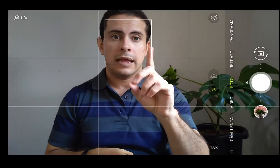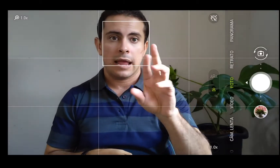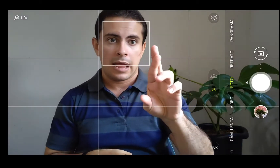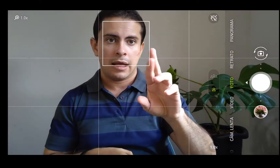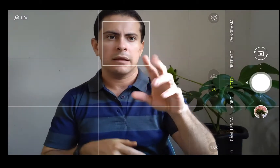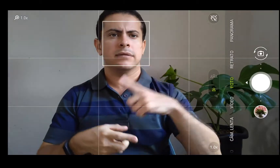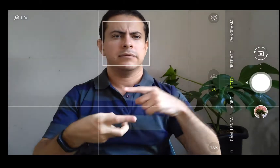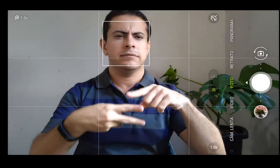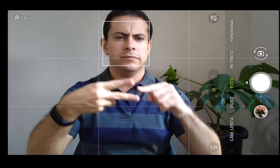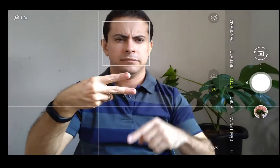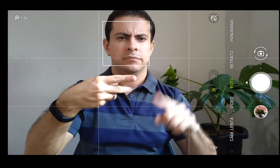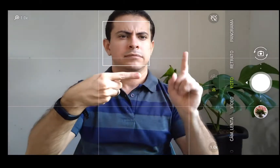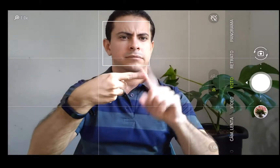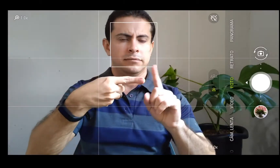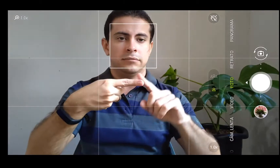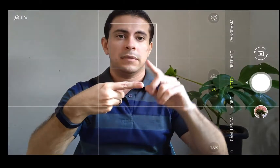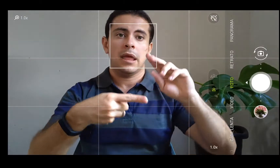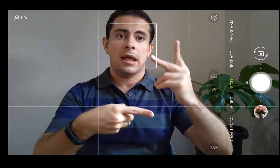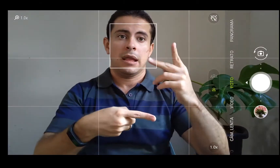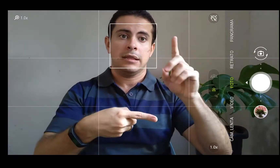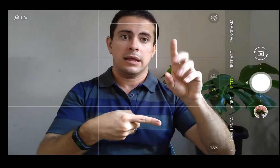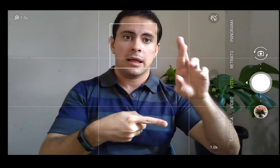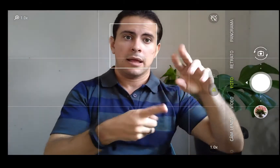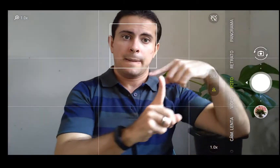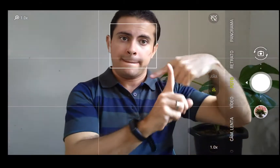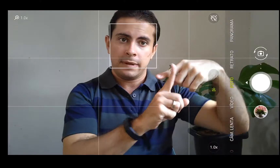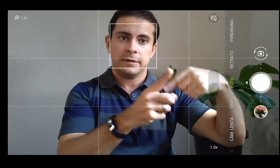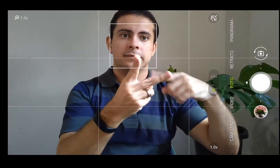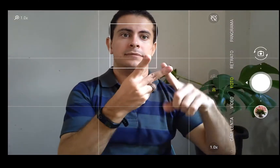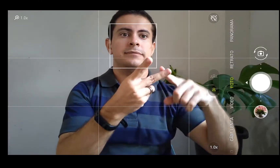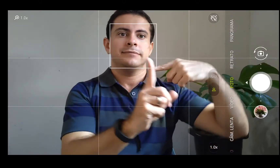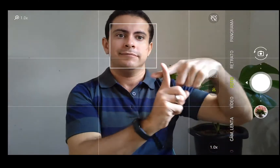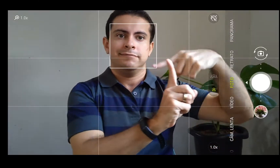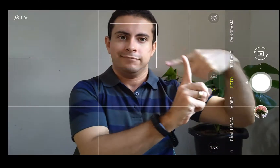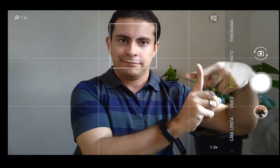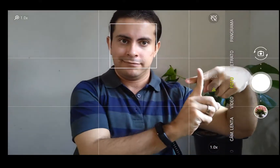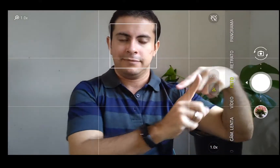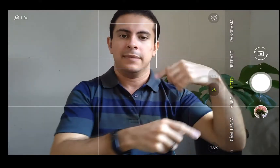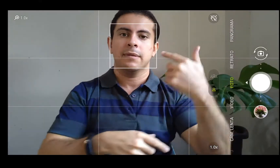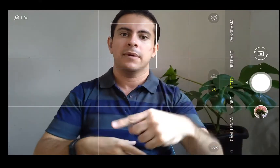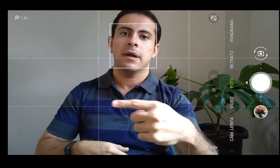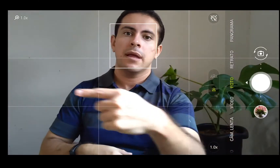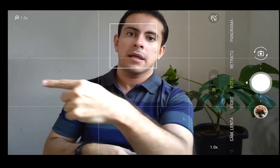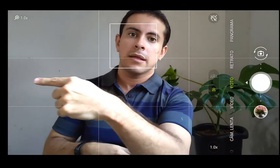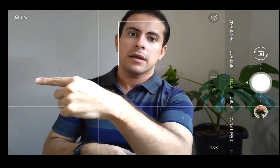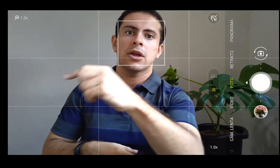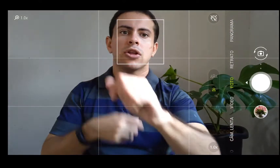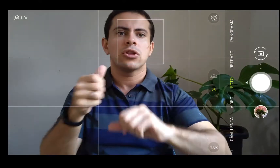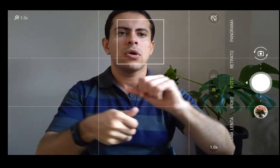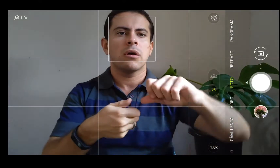dois tipos de HDR, o Plus e o Plus Plus. Também temos aqui para mudar a proporção, 4x3,